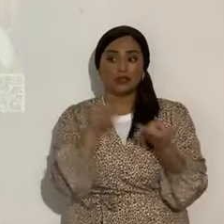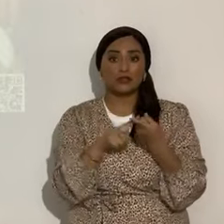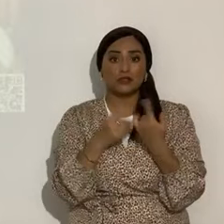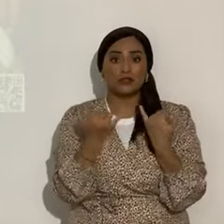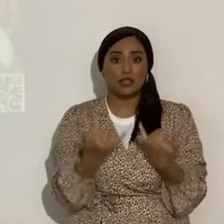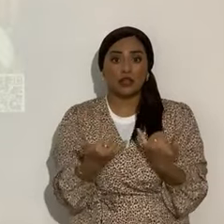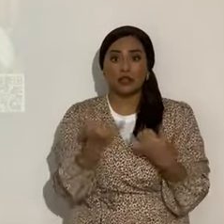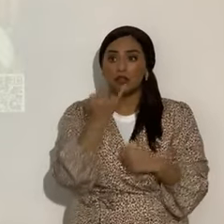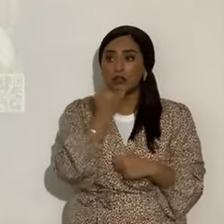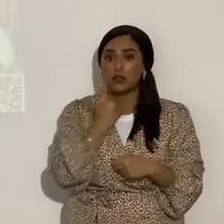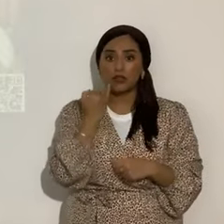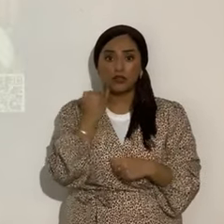Israel no ha ganado la guerra.